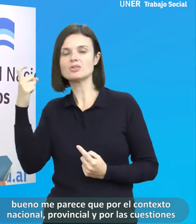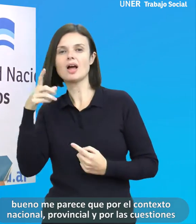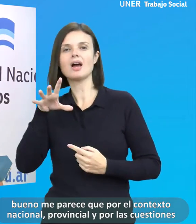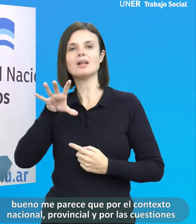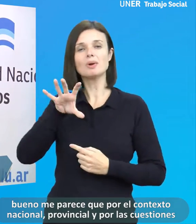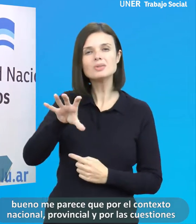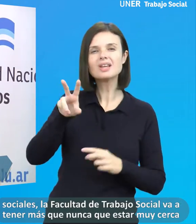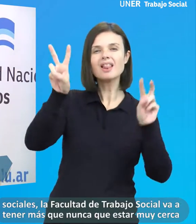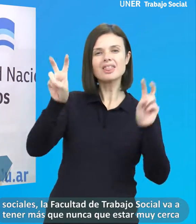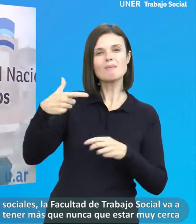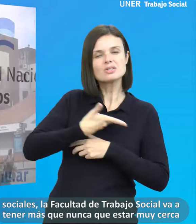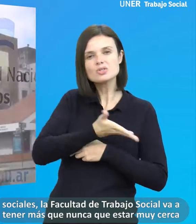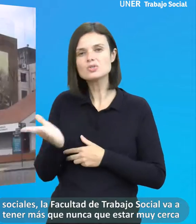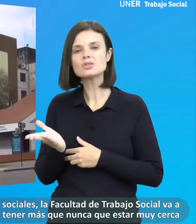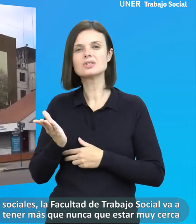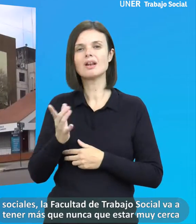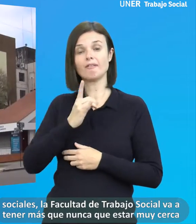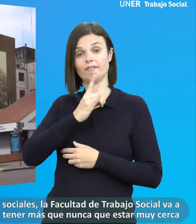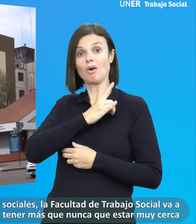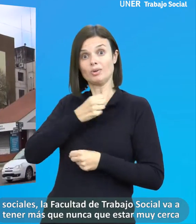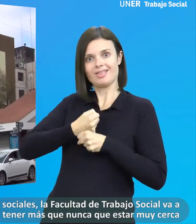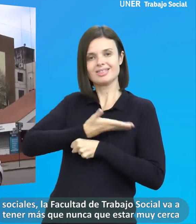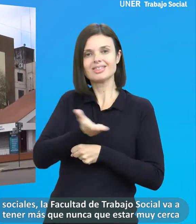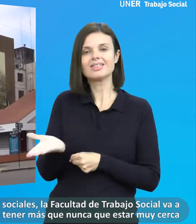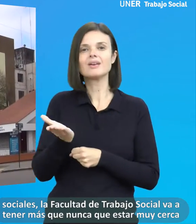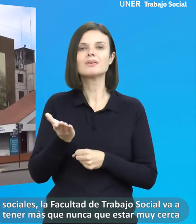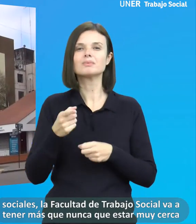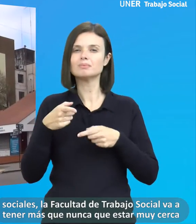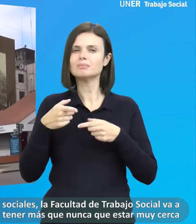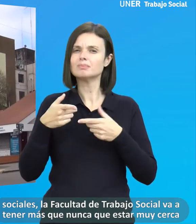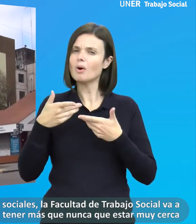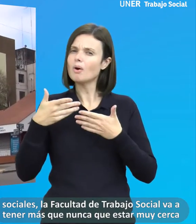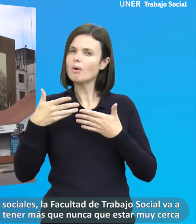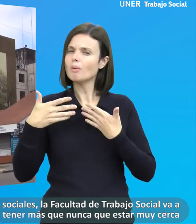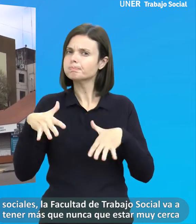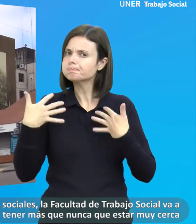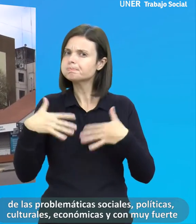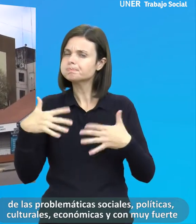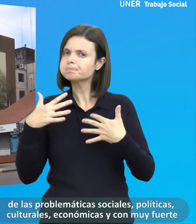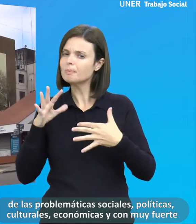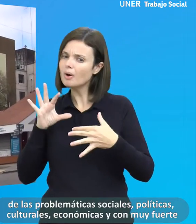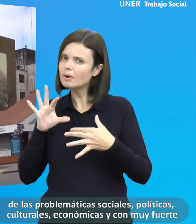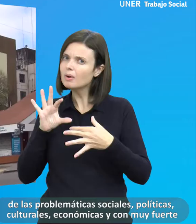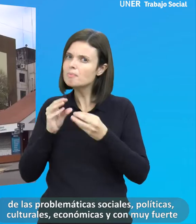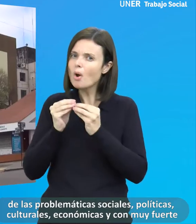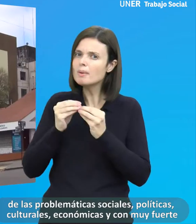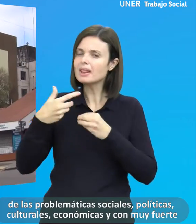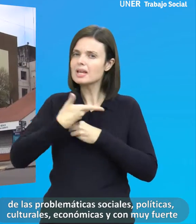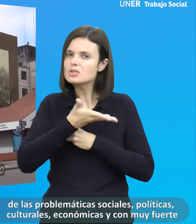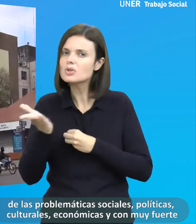y las cuestiones sociales, la facultad de trabajo social va a tener más que nunca que estar muy cerca de las